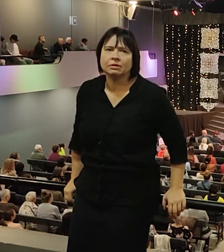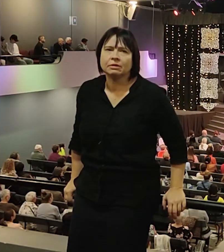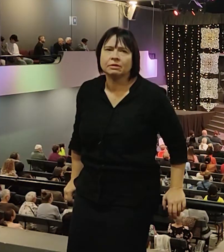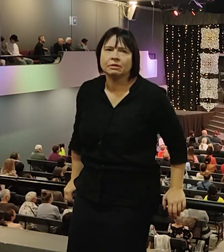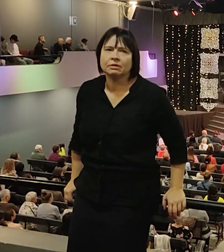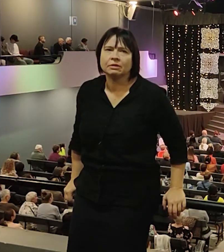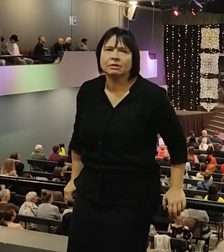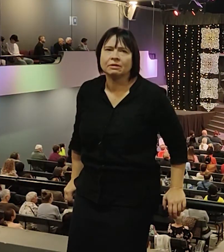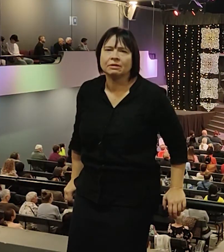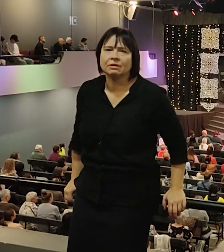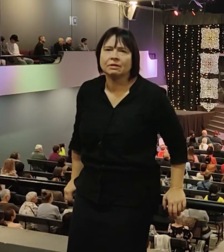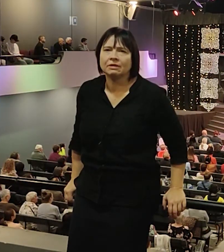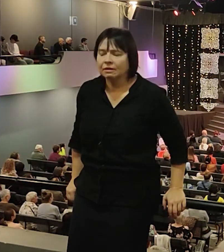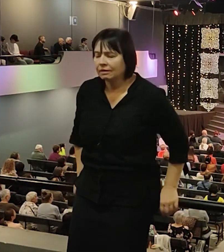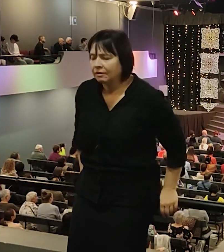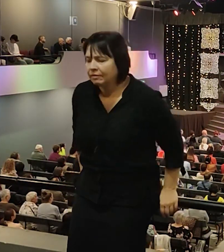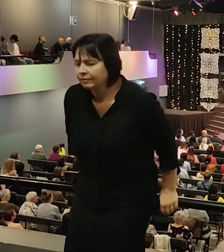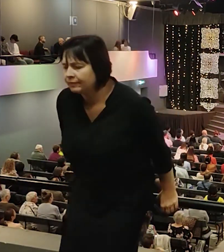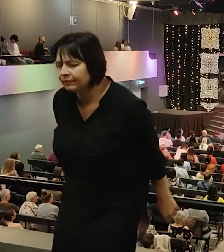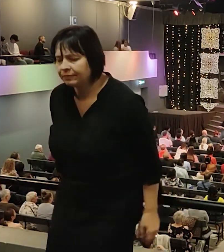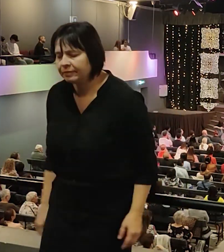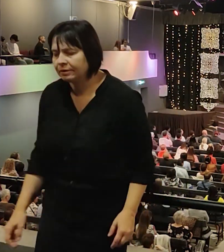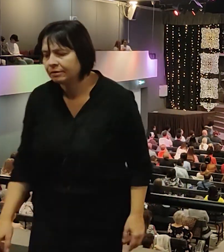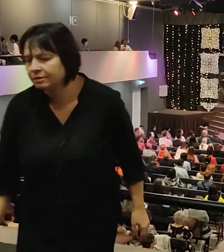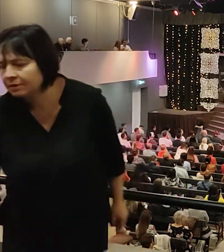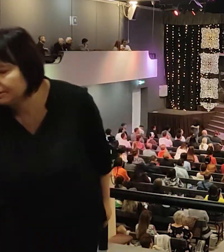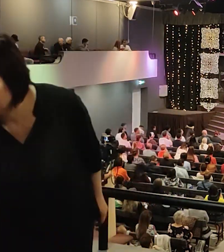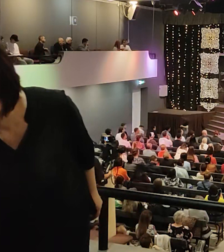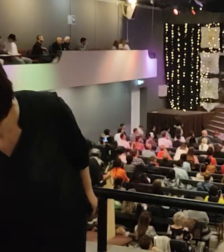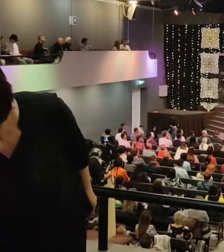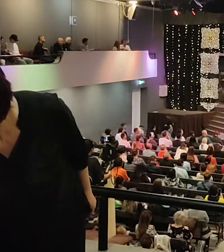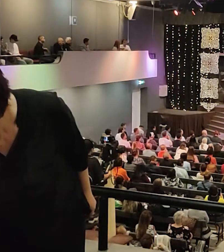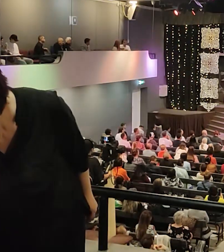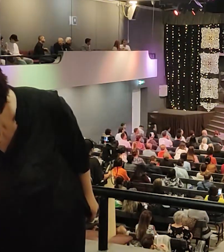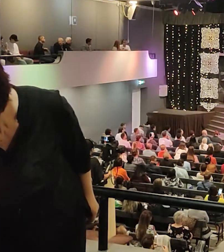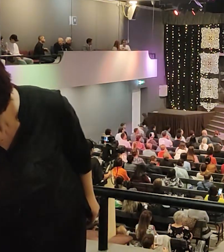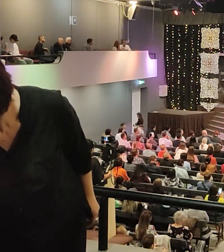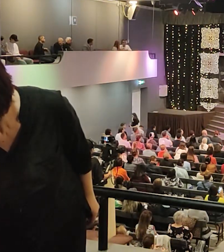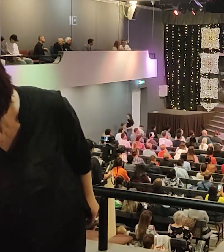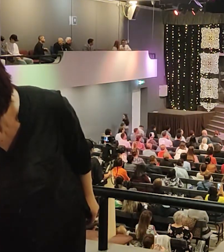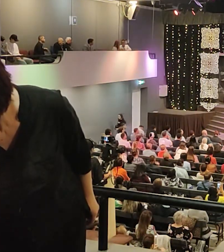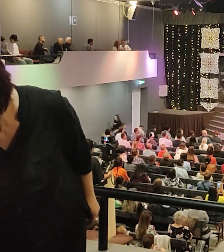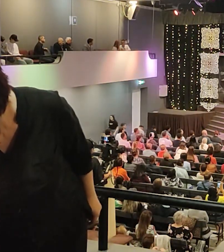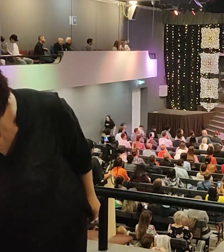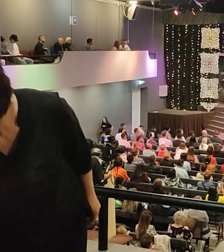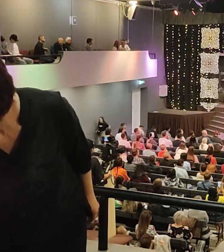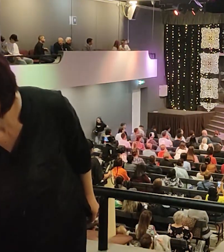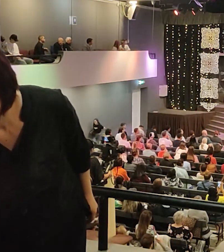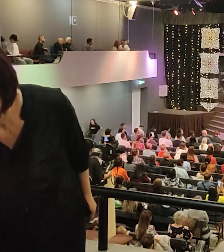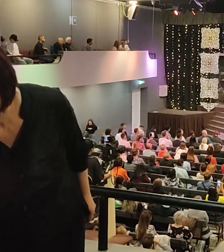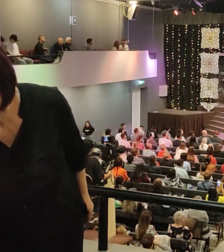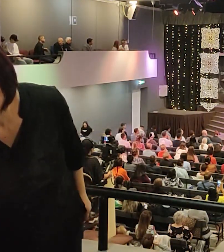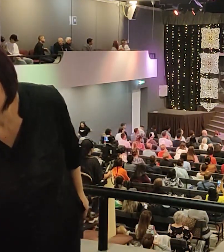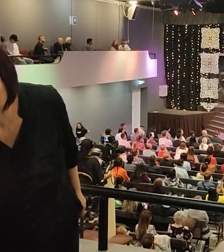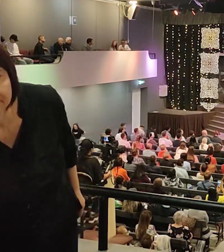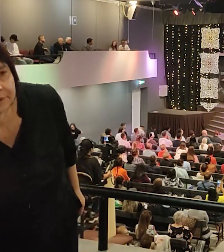35 лет по Германии, все на немецком. Поэтому 35 лет спустя вернулись на историческую родину. Покройте любовью